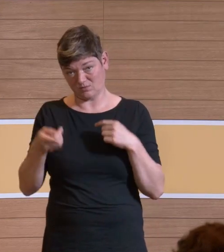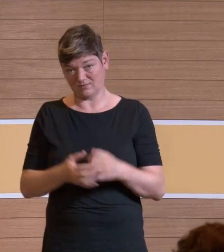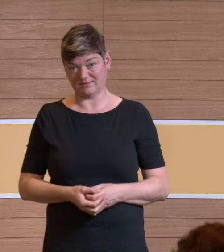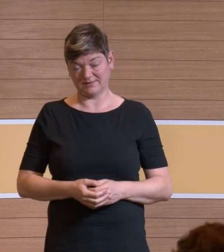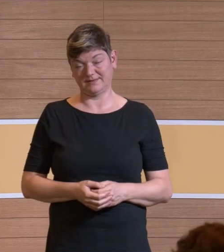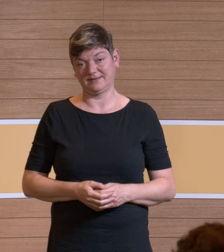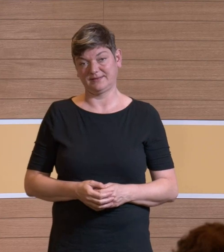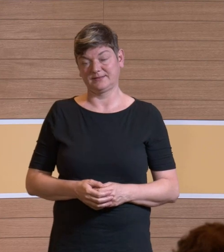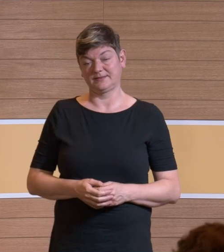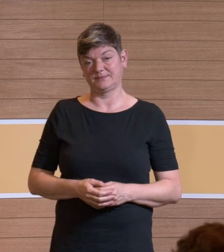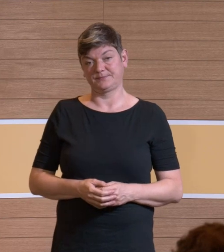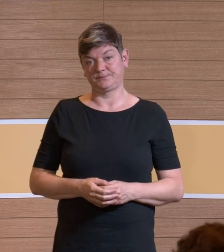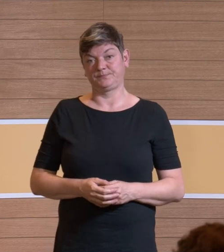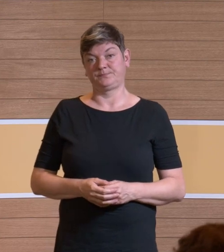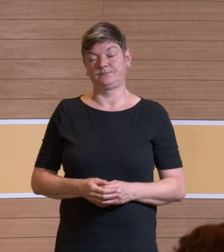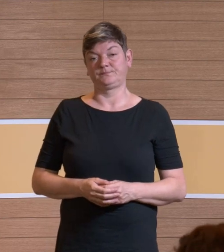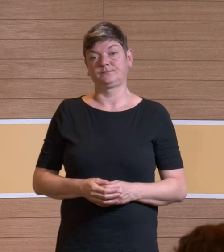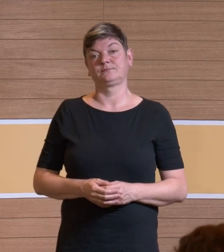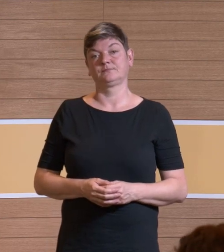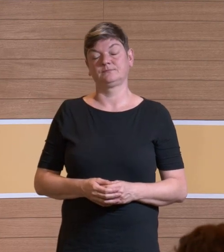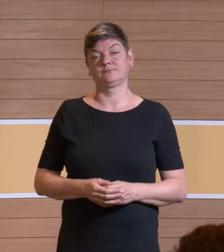ist eigentlich so der wesentliche Punkt.